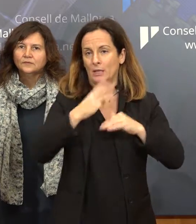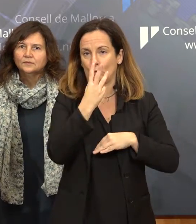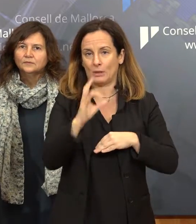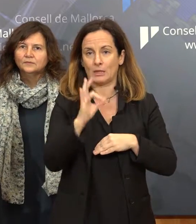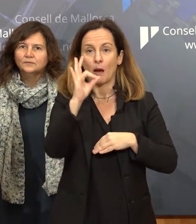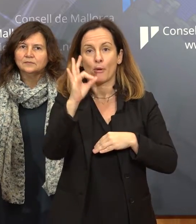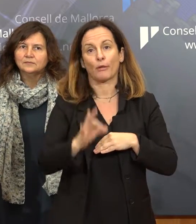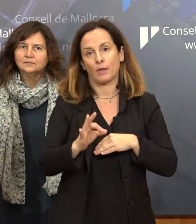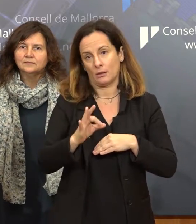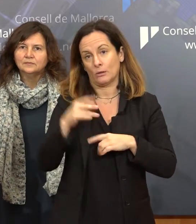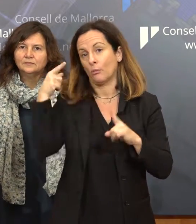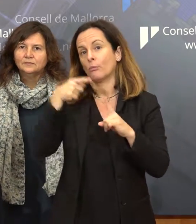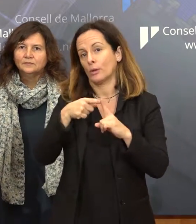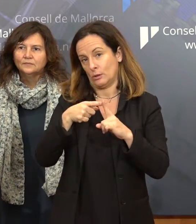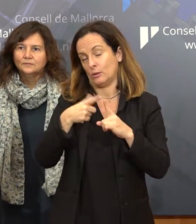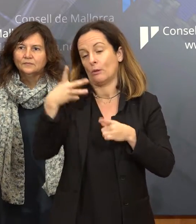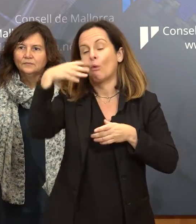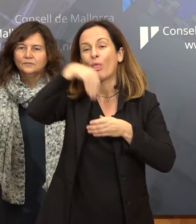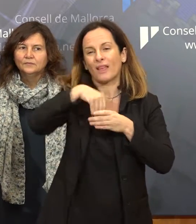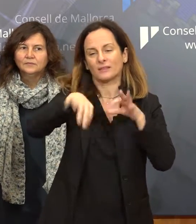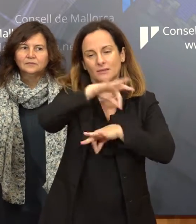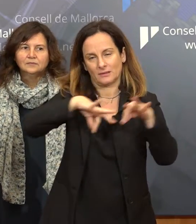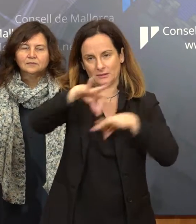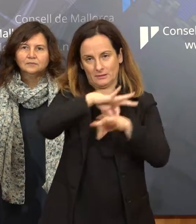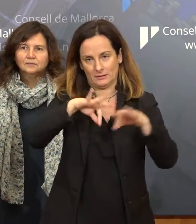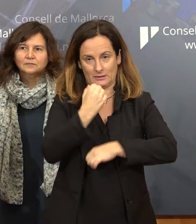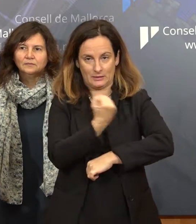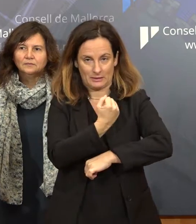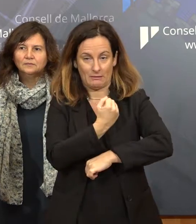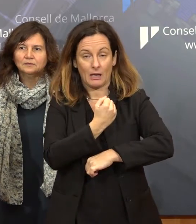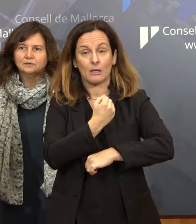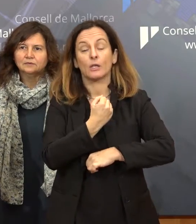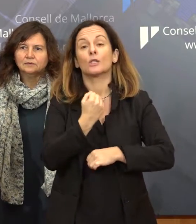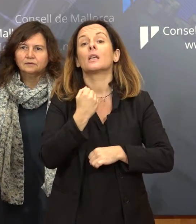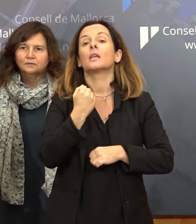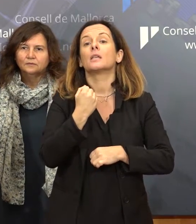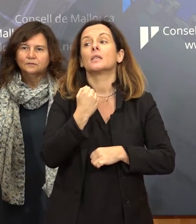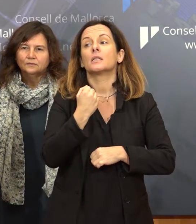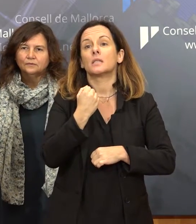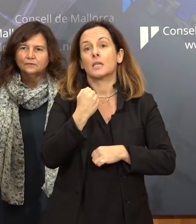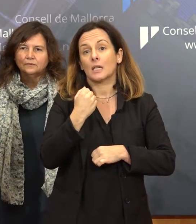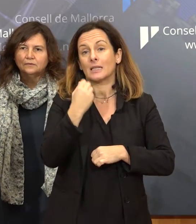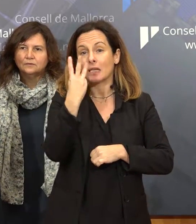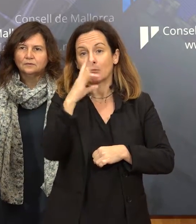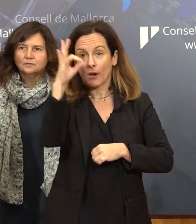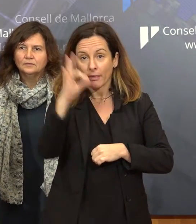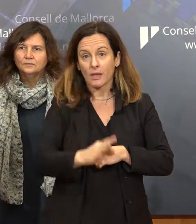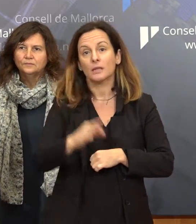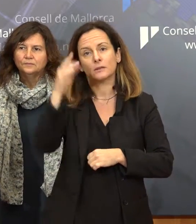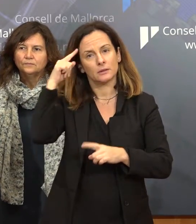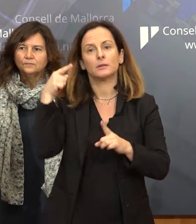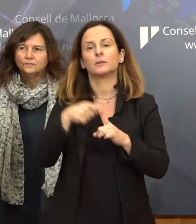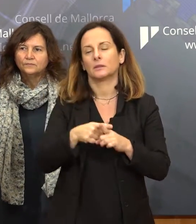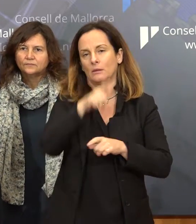de les places per a promoció interna i una quota mínima del 7% per a persones amb discapacitat igual o superior